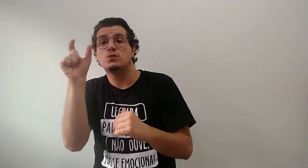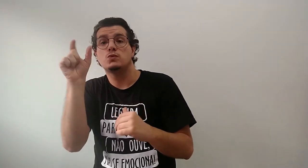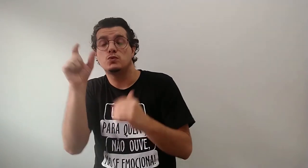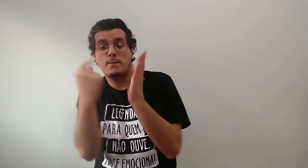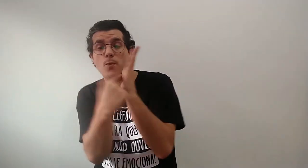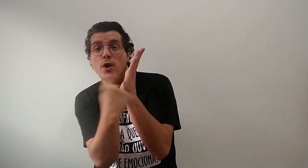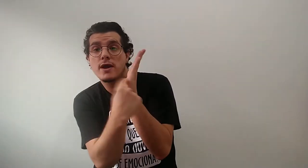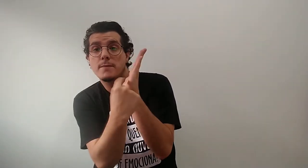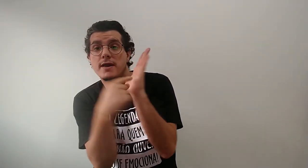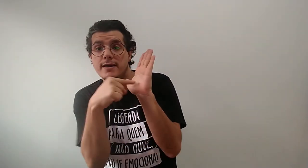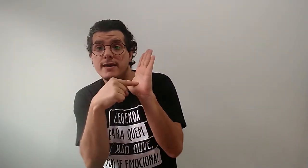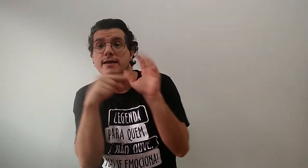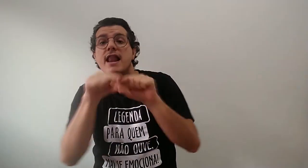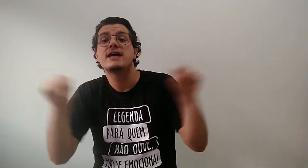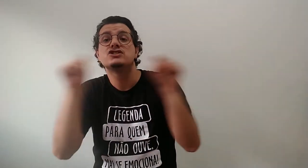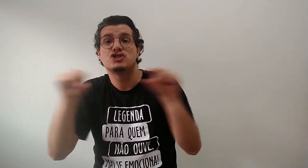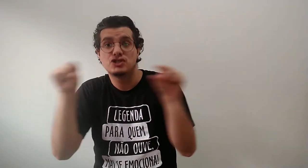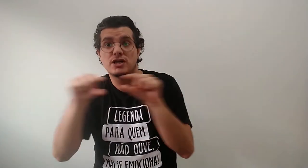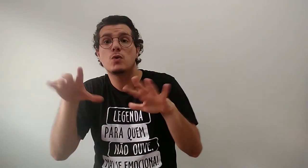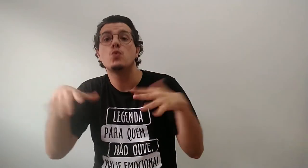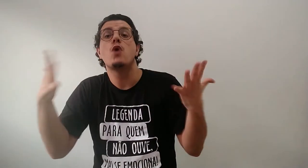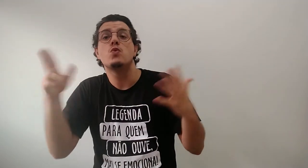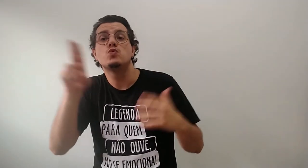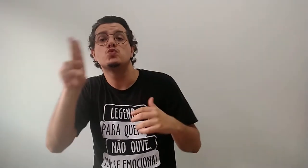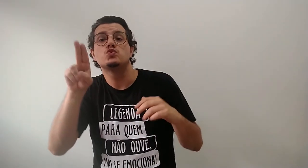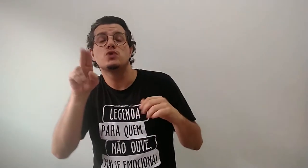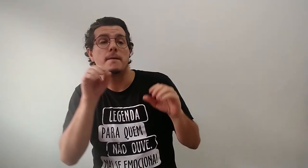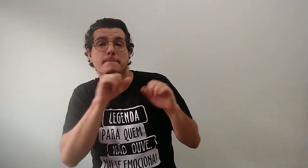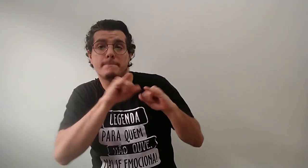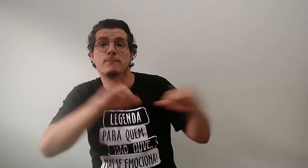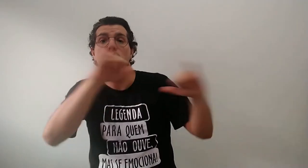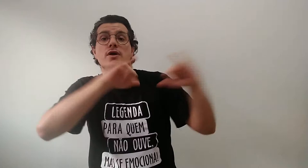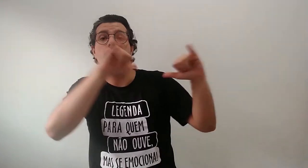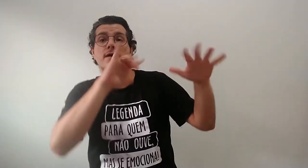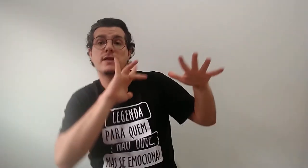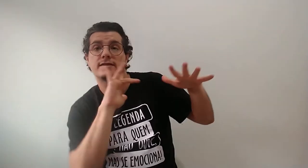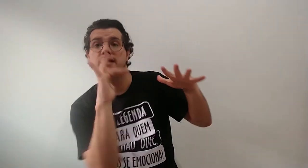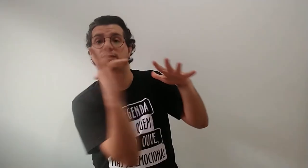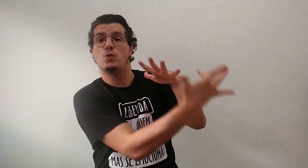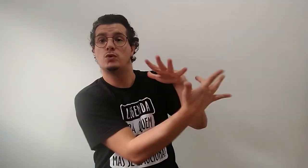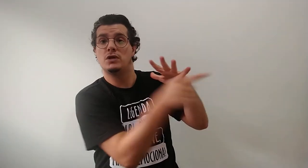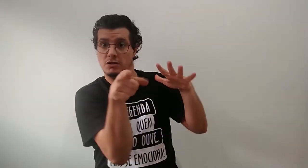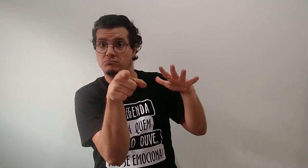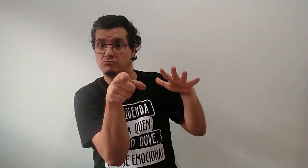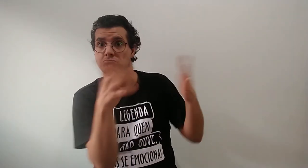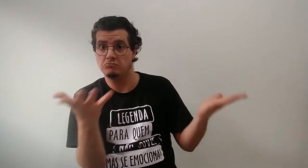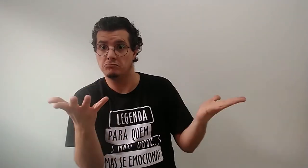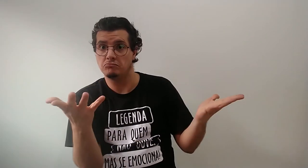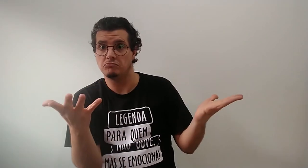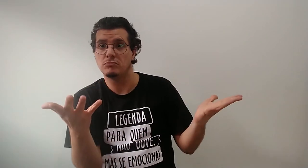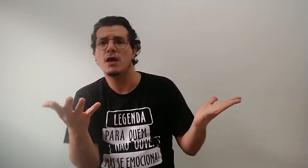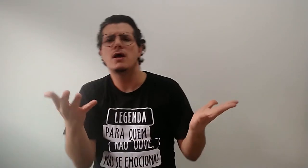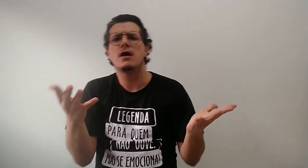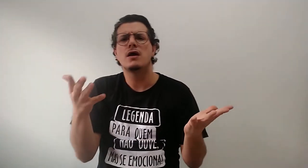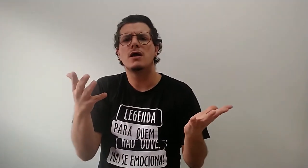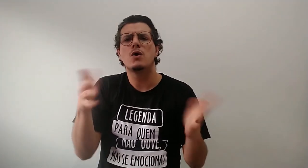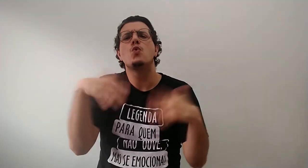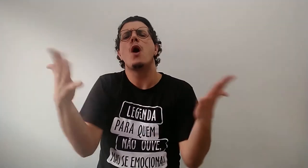inserir as legendas nos vídeos nos Os programas para vocês postarem os vídeos nas redes sociais? Qual que vocês usam